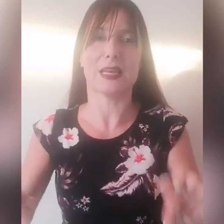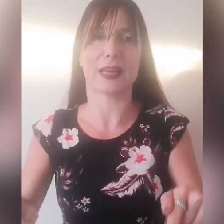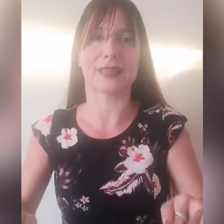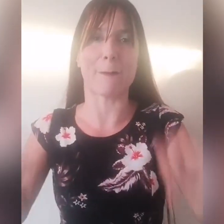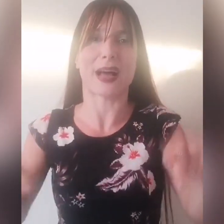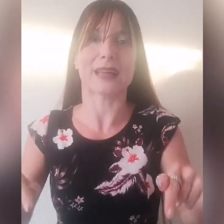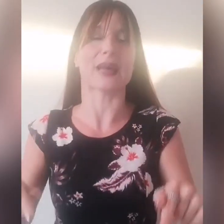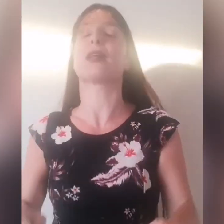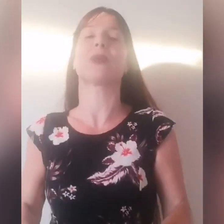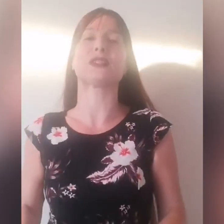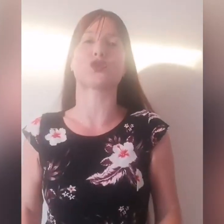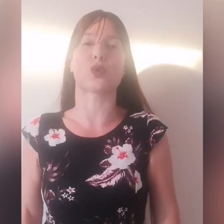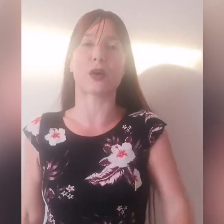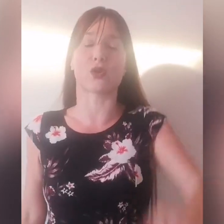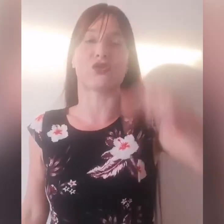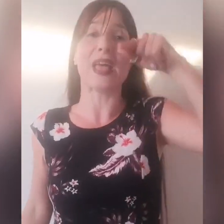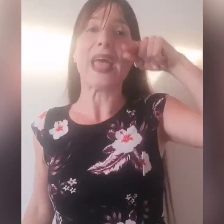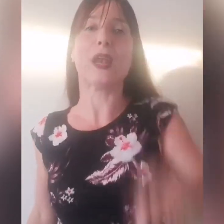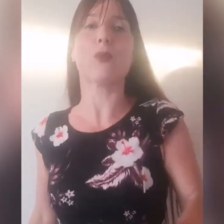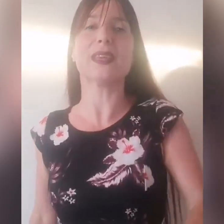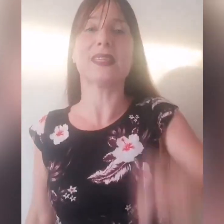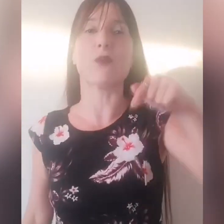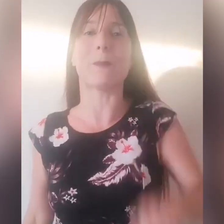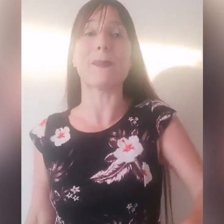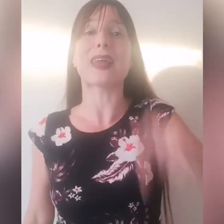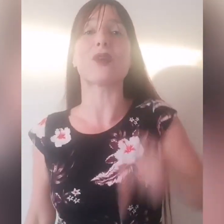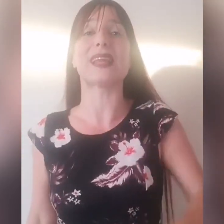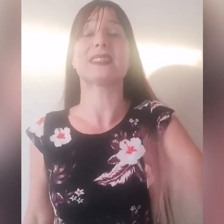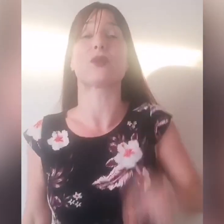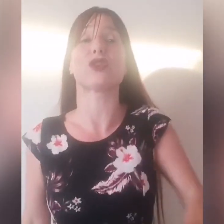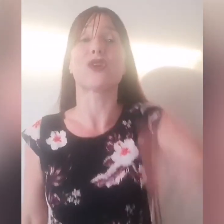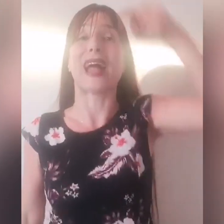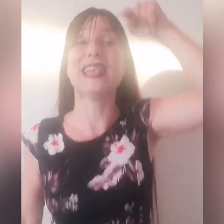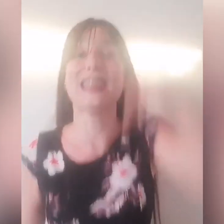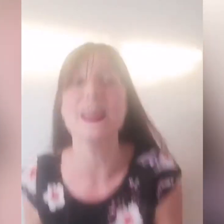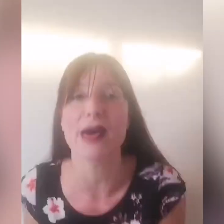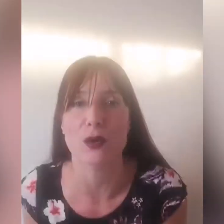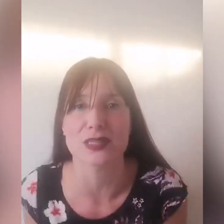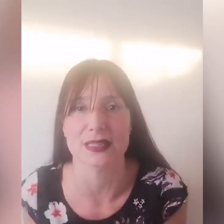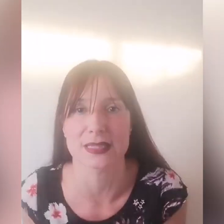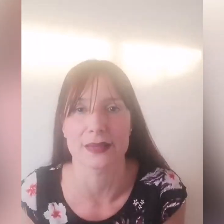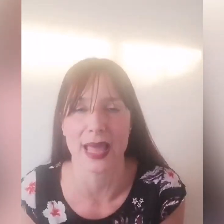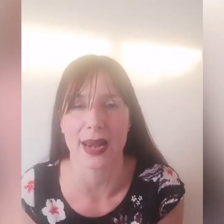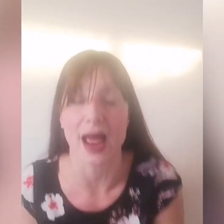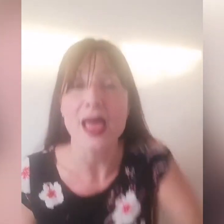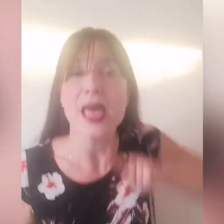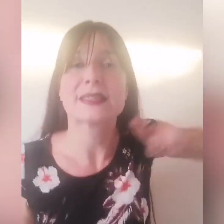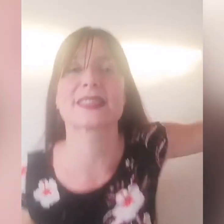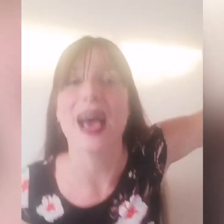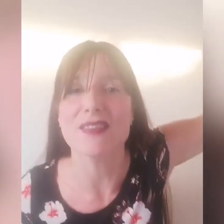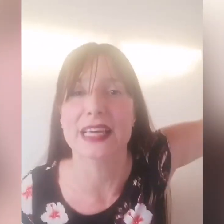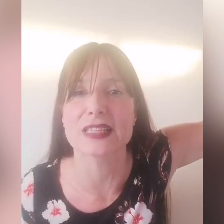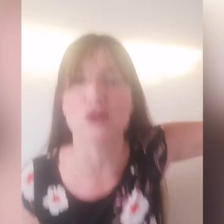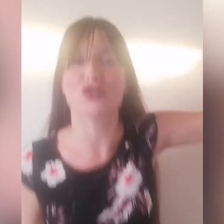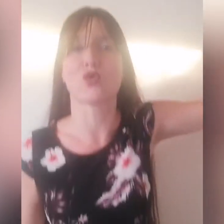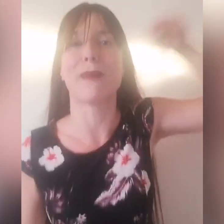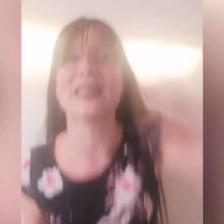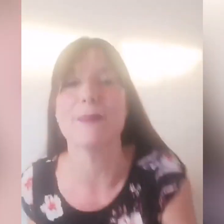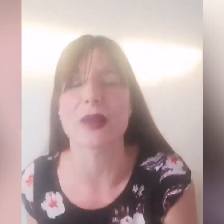libertà pagata a caro prezzo su quella croce e l'obiettivo per me era di essere una donna libera in questa terra, schiava di Cristo Gesù ma libera in